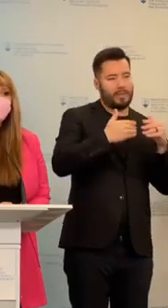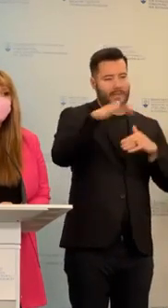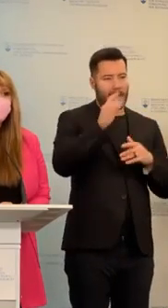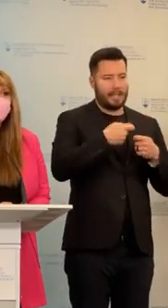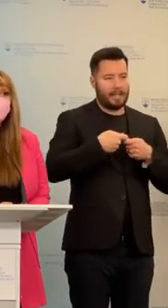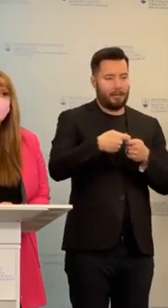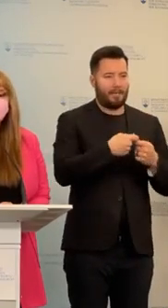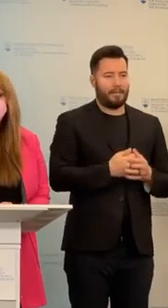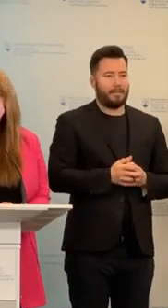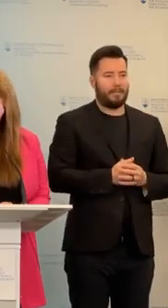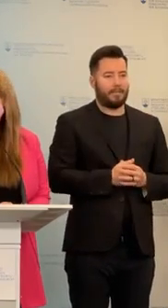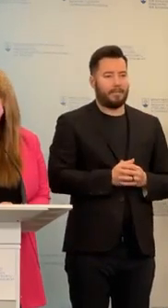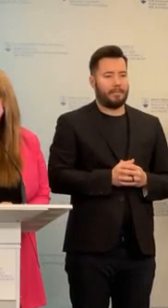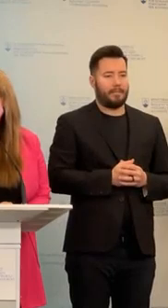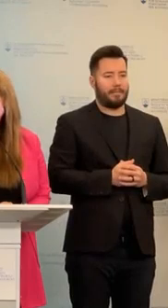kraji sú zosieťovaní, ale majú